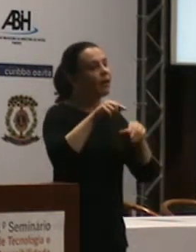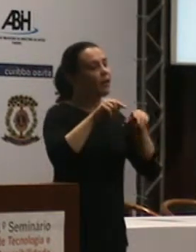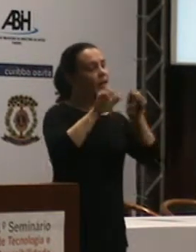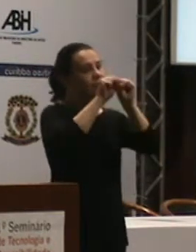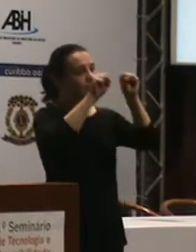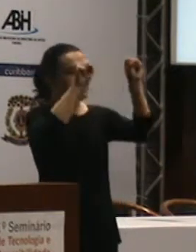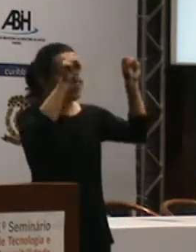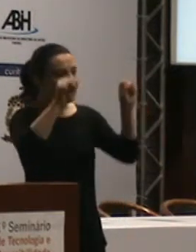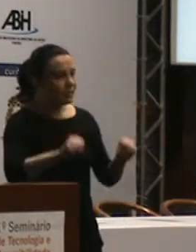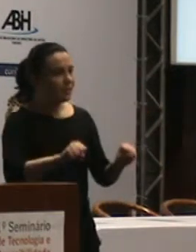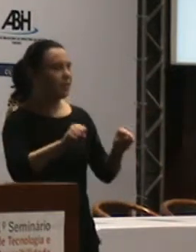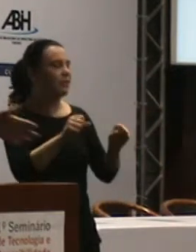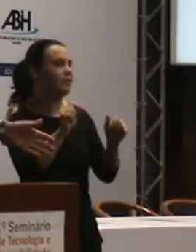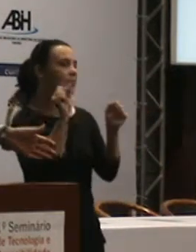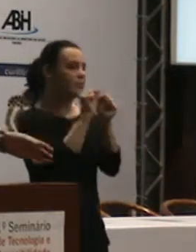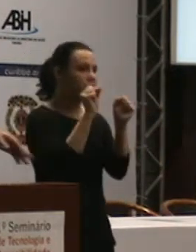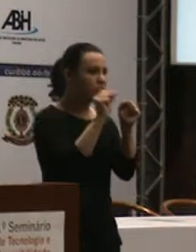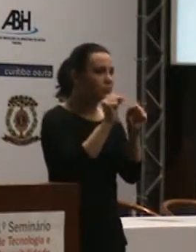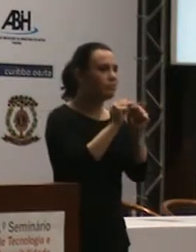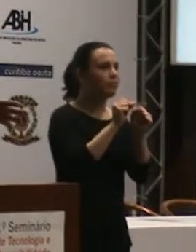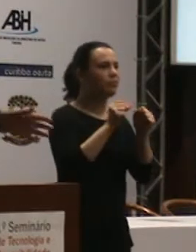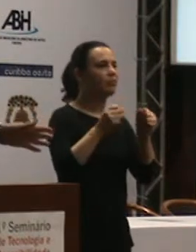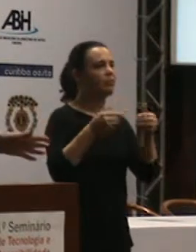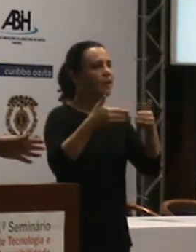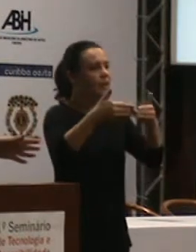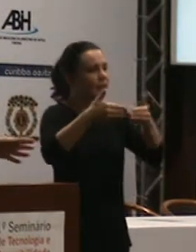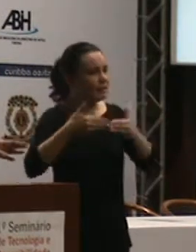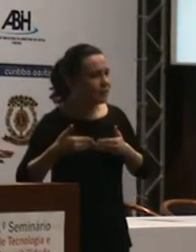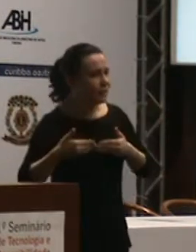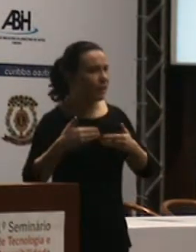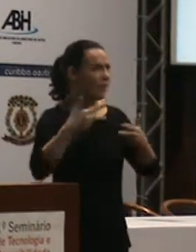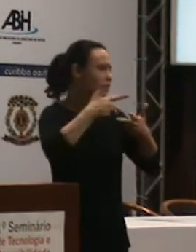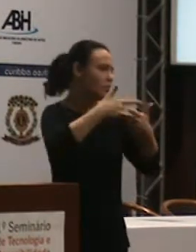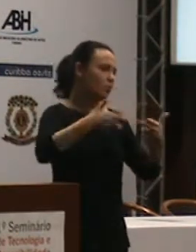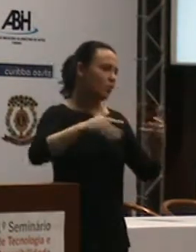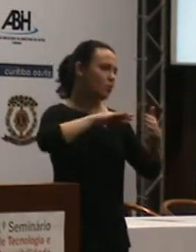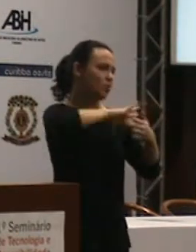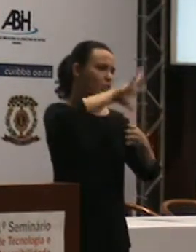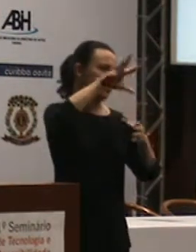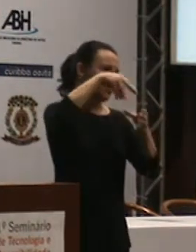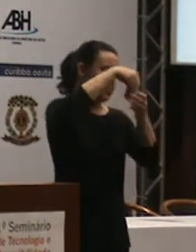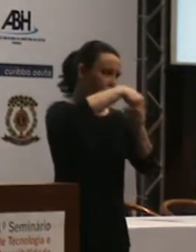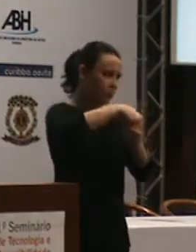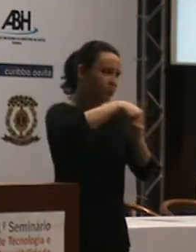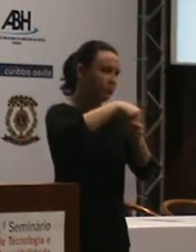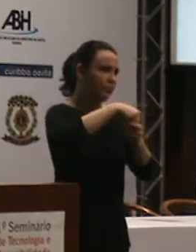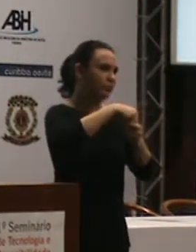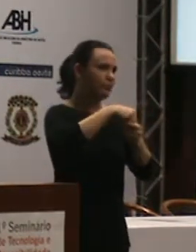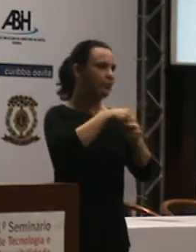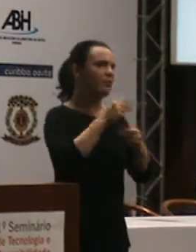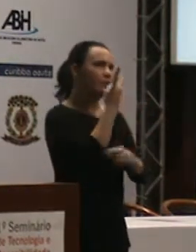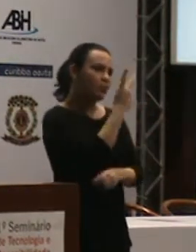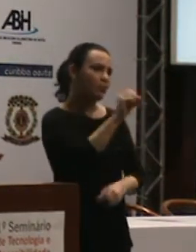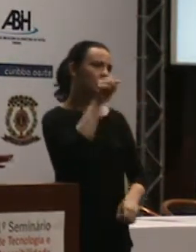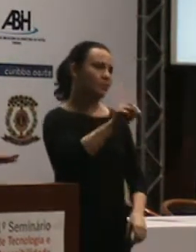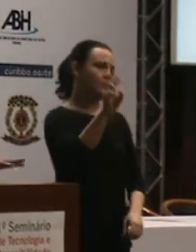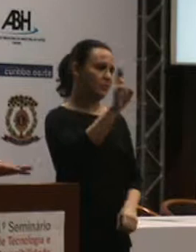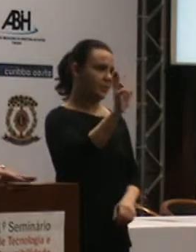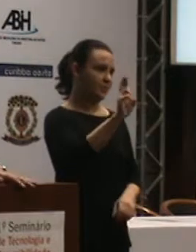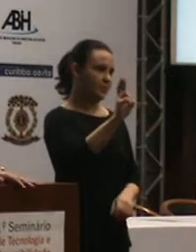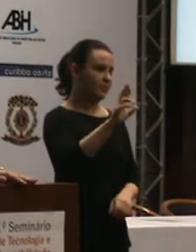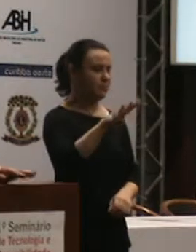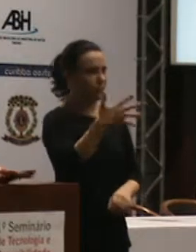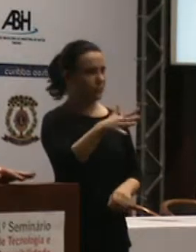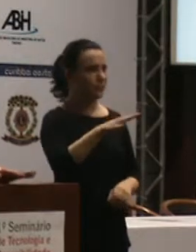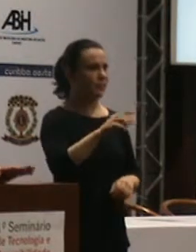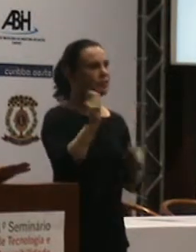com a licença aberta, assim, sem nenhum problema, quer que nem no caso dele, é 200 mil reais, entendeu? Deve ser